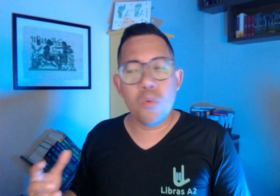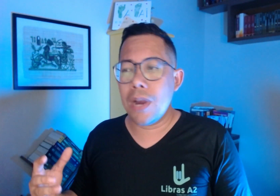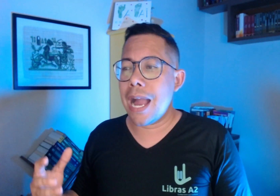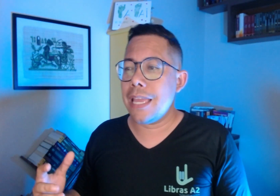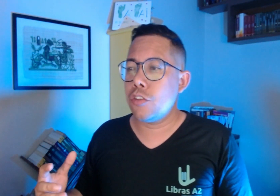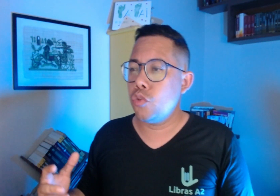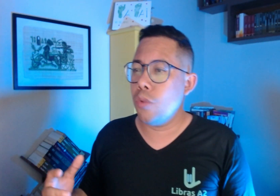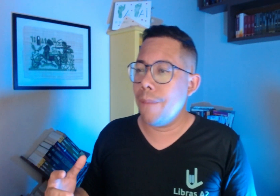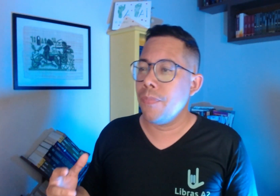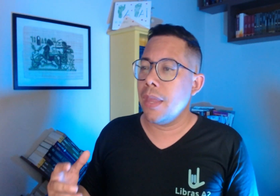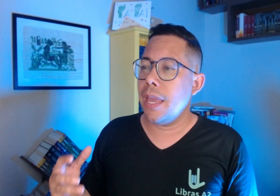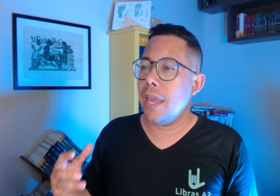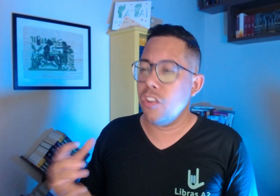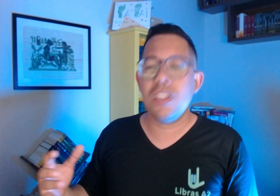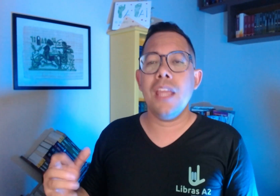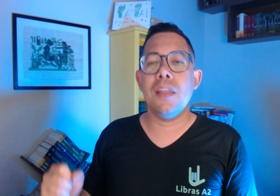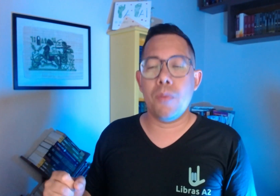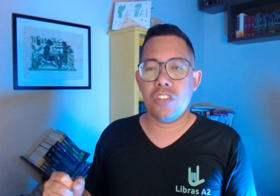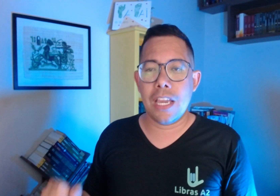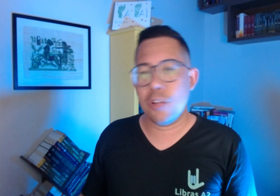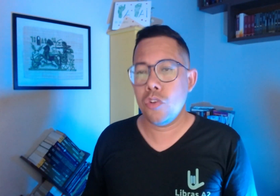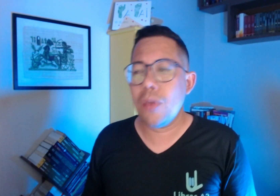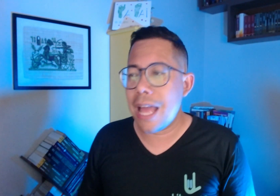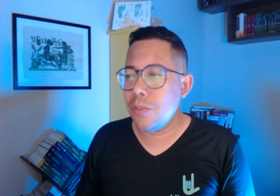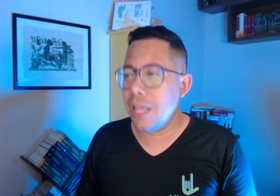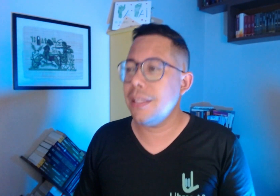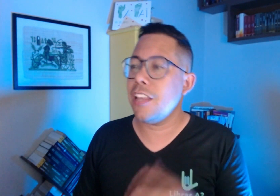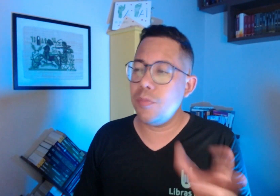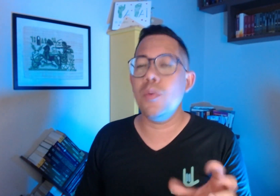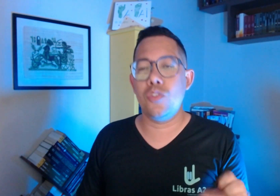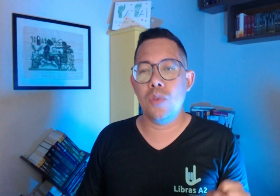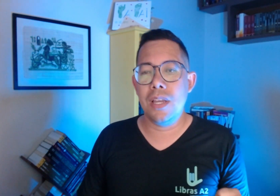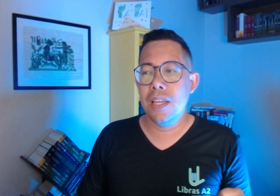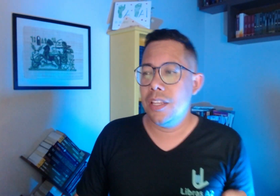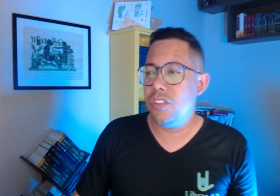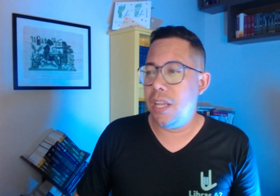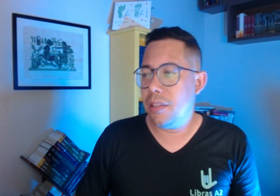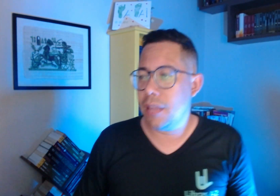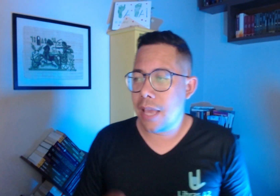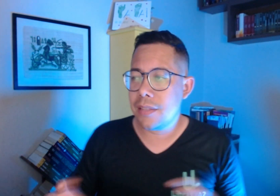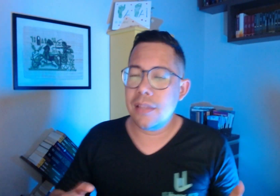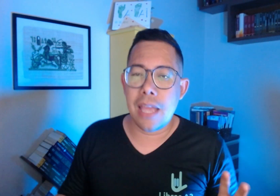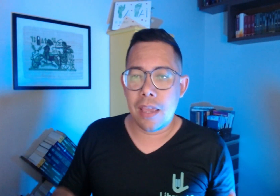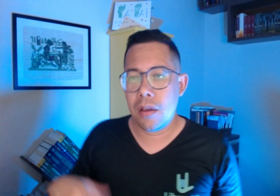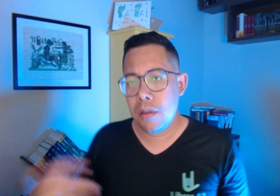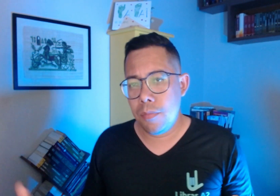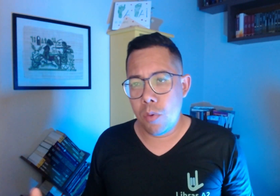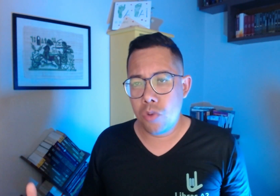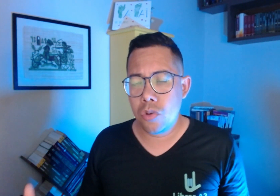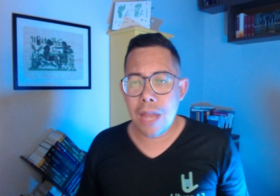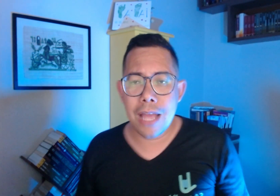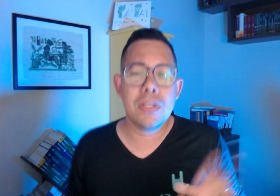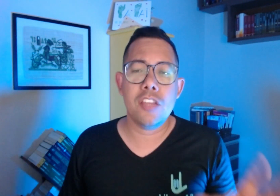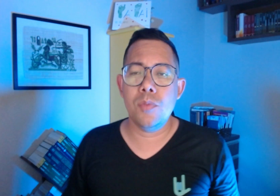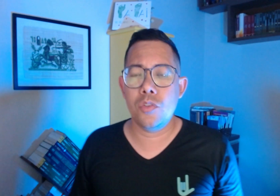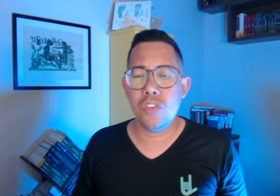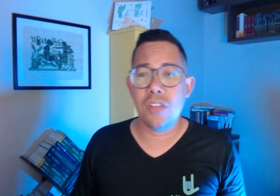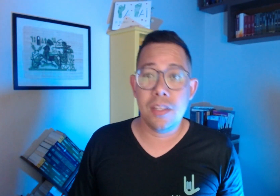cai à sua direita, pode cair ao seu lado, né? E 10 mil à sua direita. Essa é a ideia. Mil ao seu lado e 10 mil à sua direita.